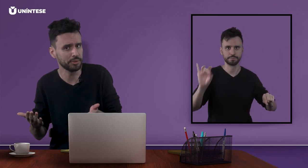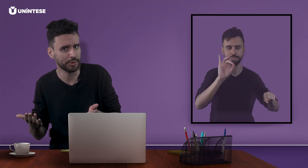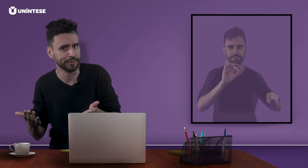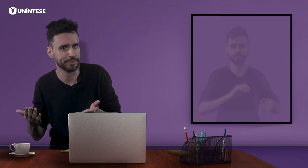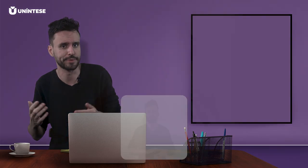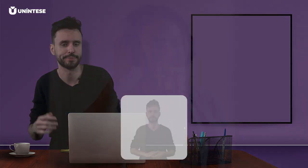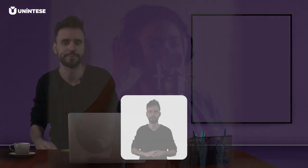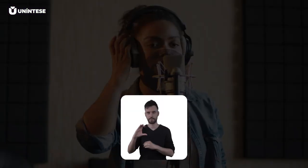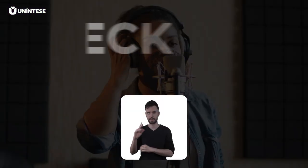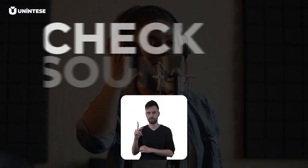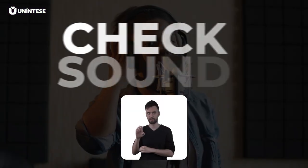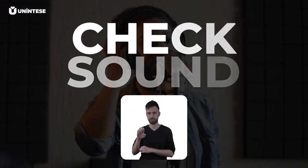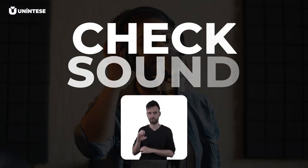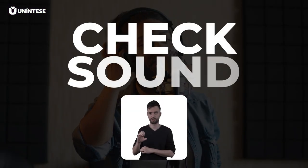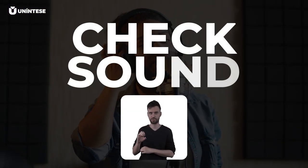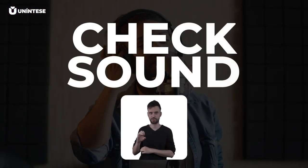retornos. Check sound.